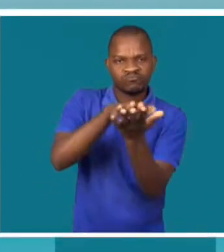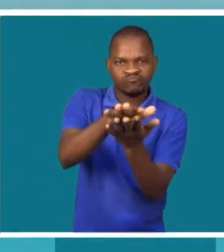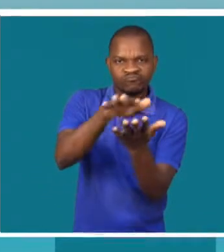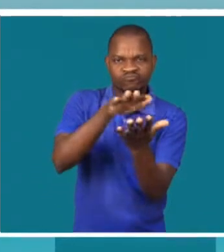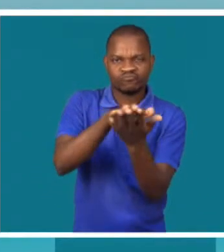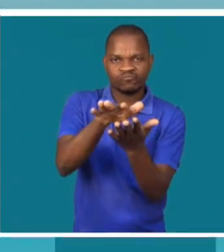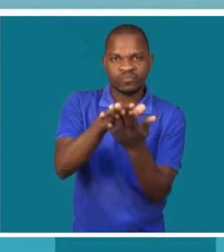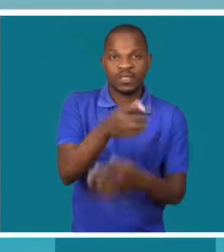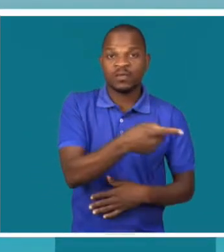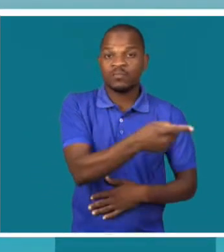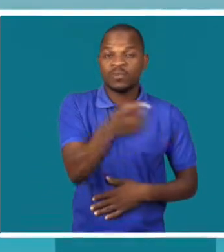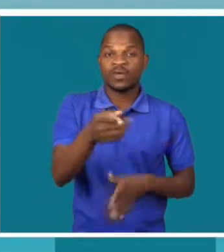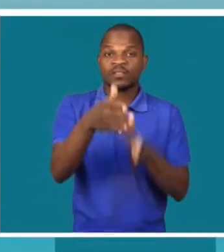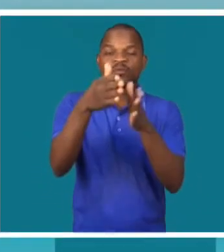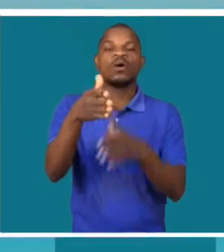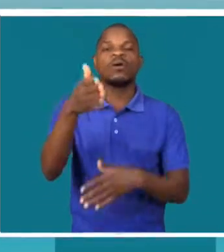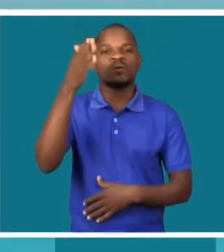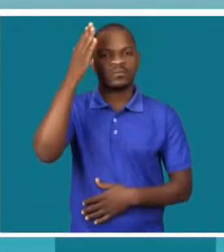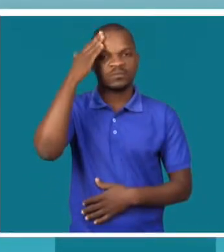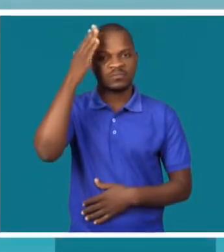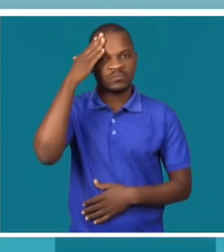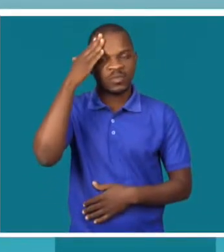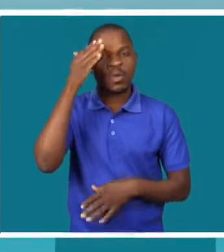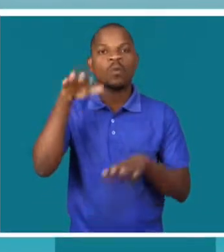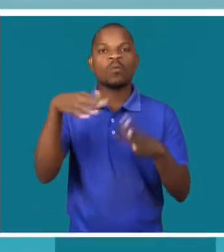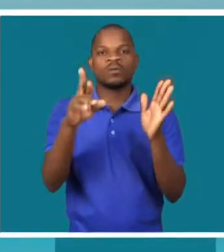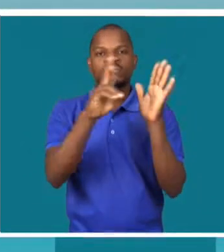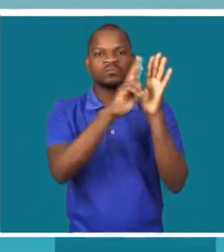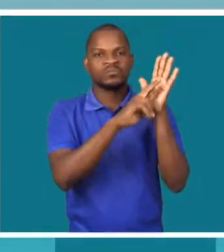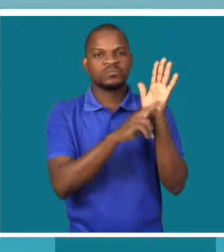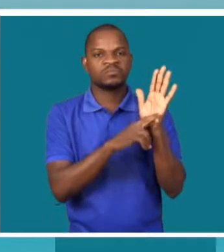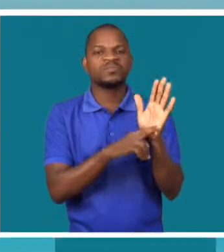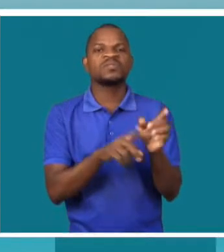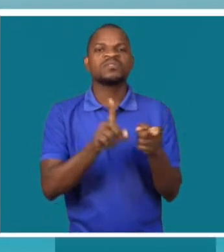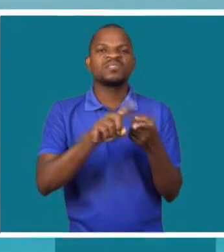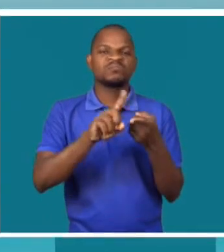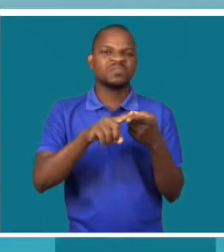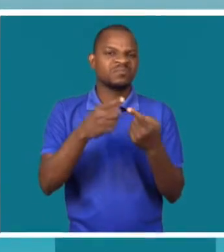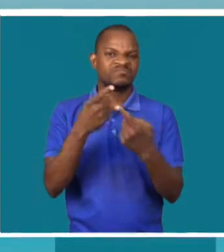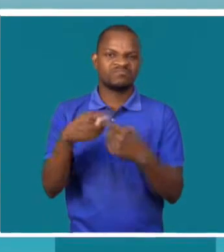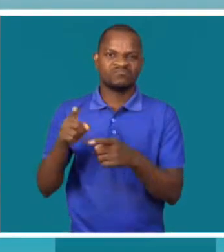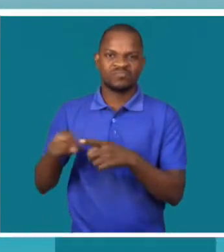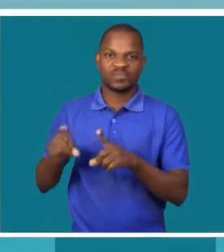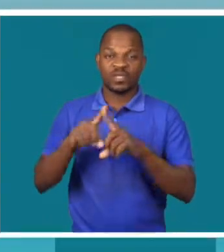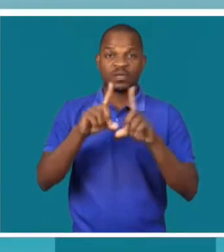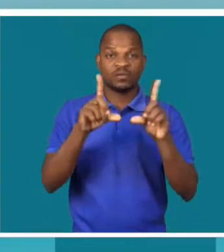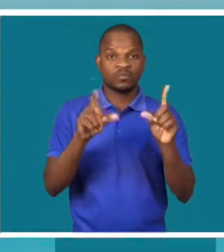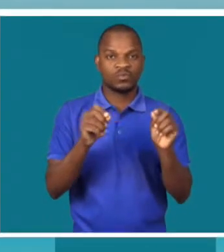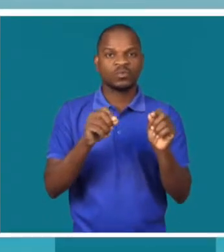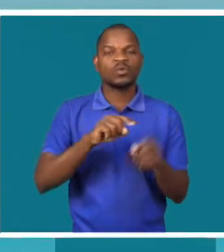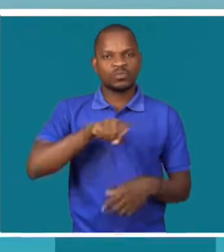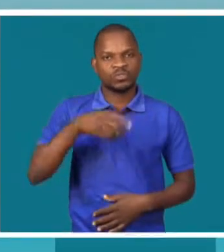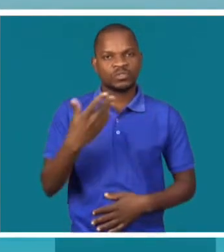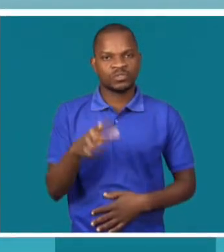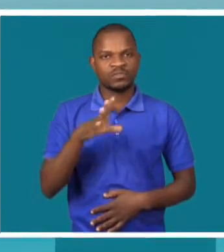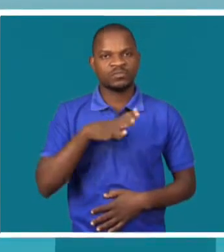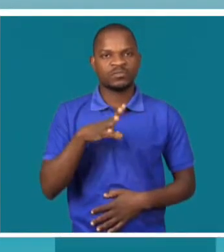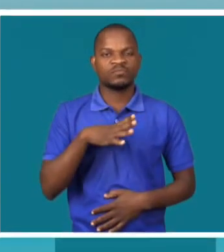regras que nós temos internamente, por forma que o trabalho seja feito de forma segura. Para adronizarmos os nossos equipamentos de